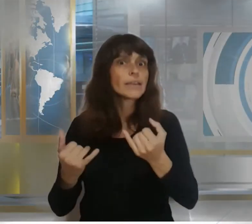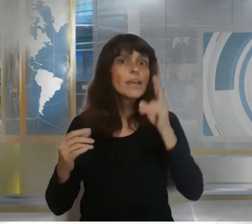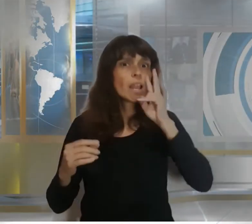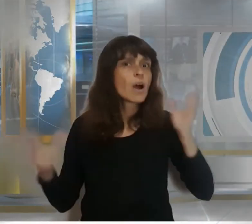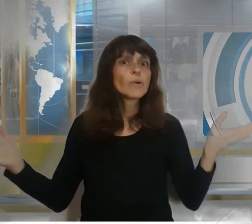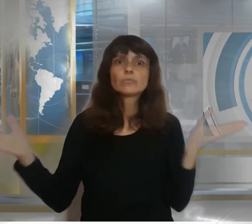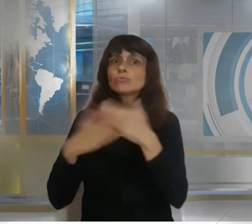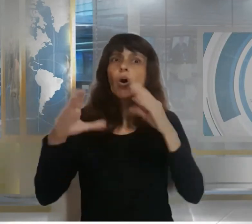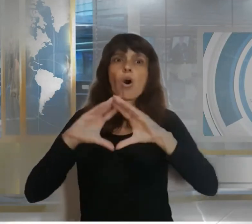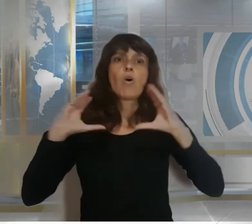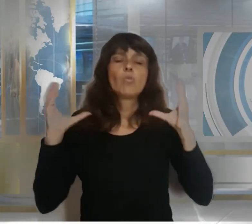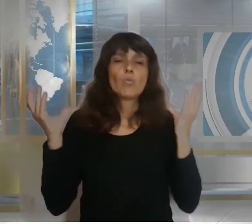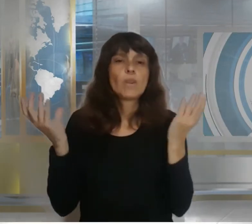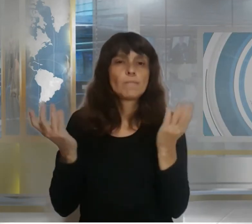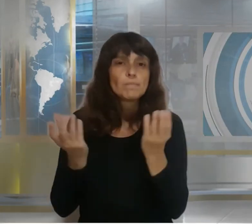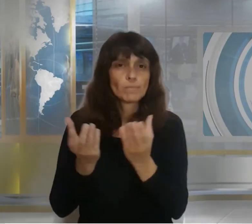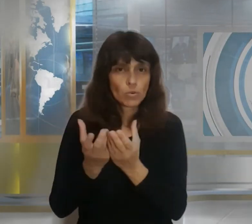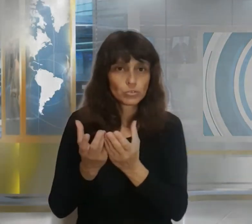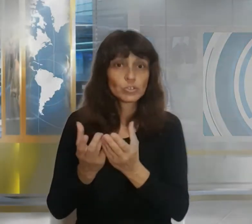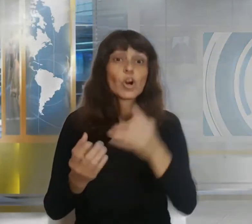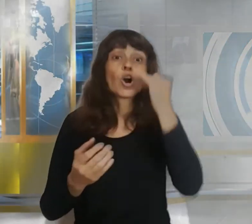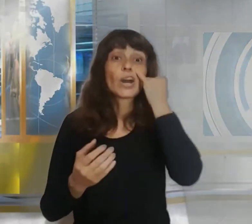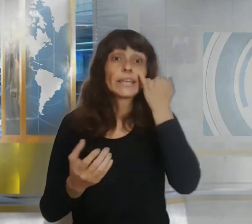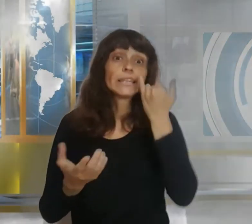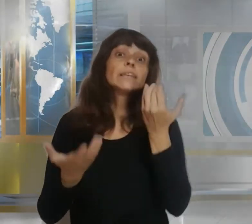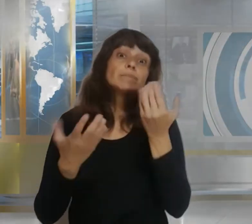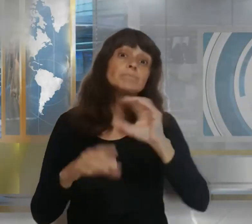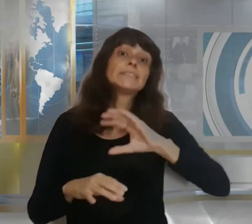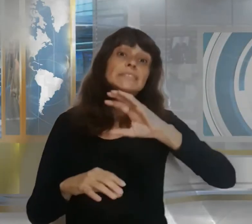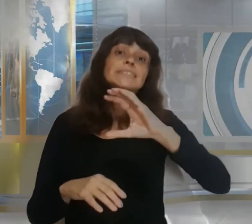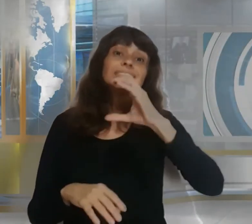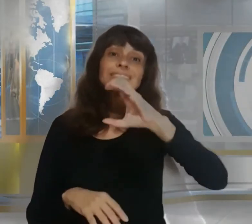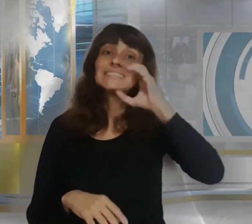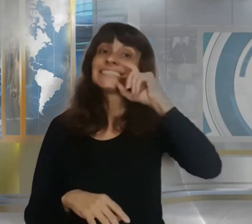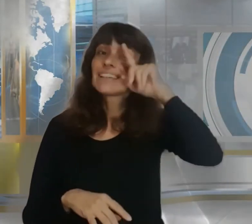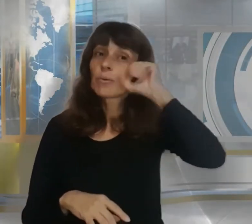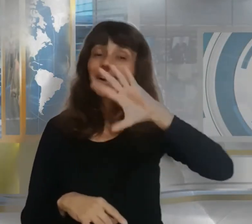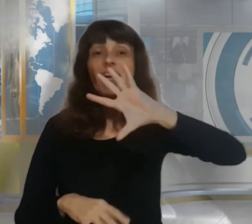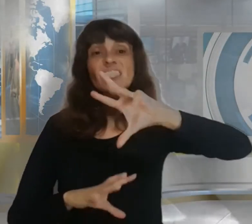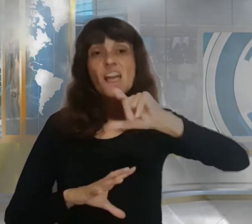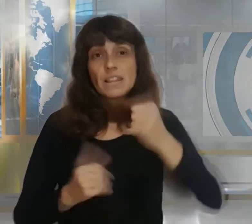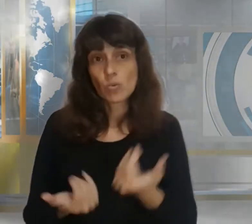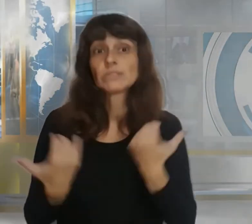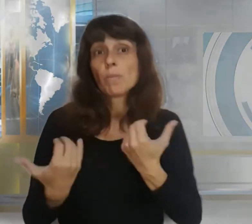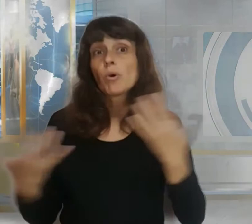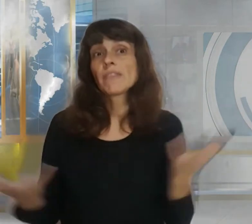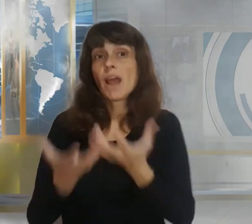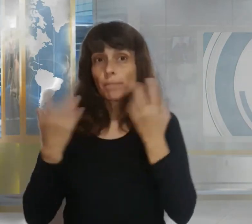y a la mano de los ciberdelincuentes en este momento se está trabajando para borrarlo